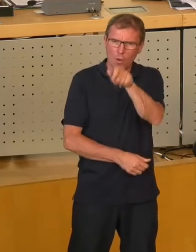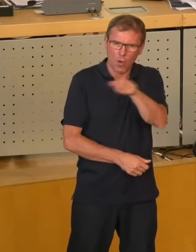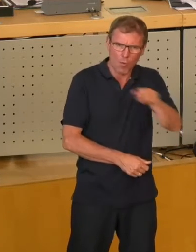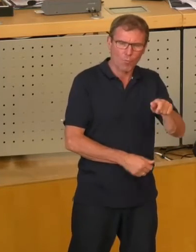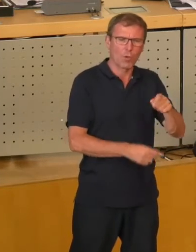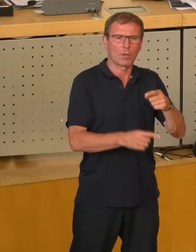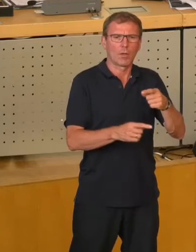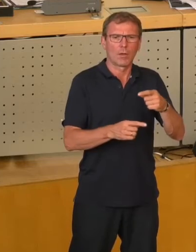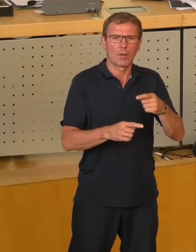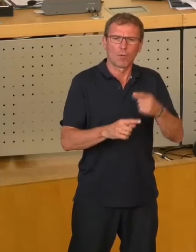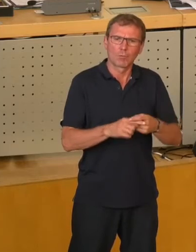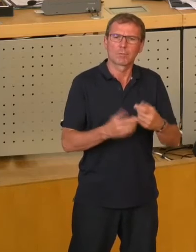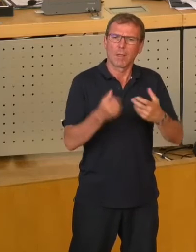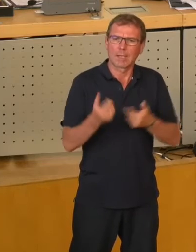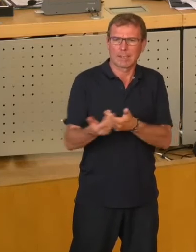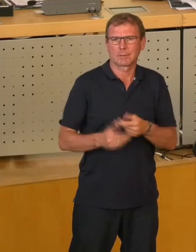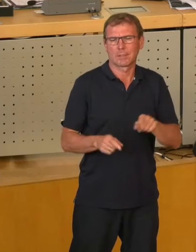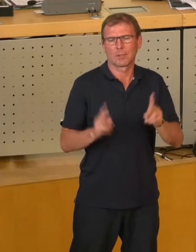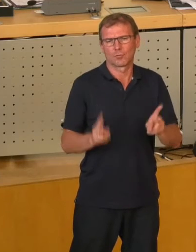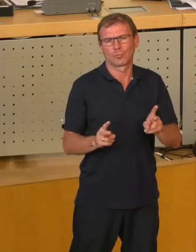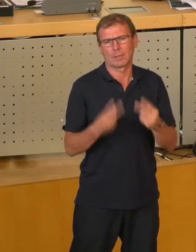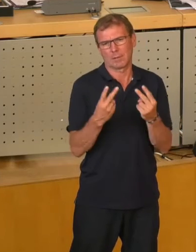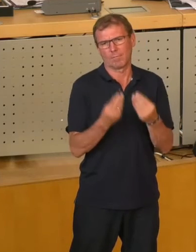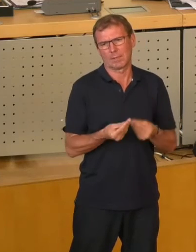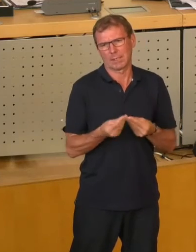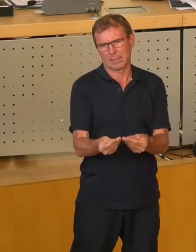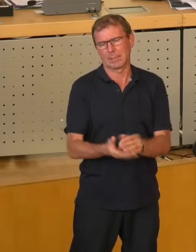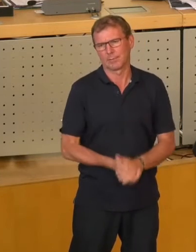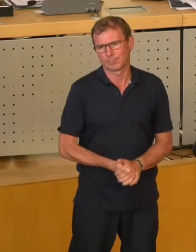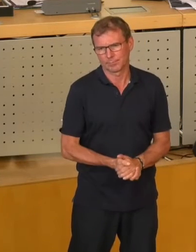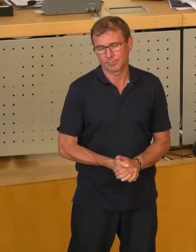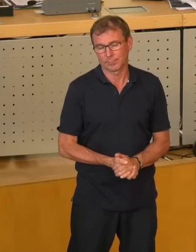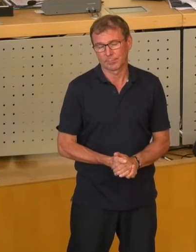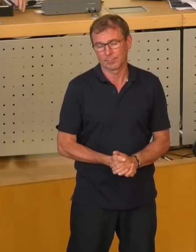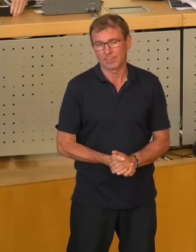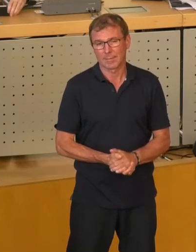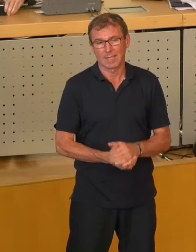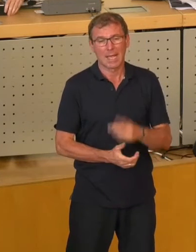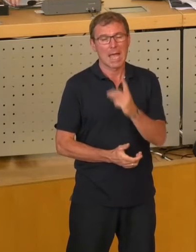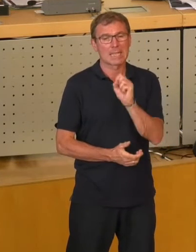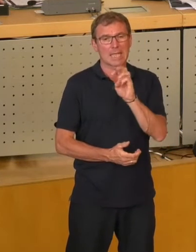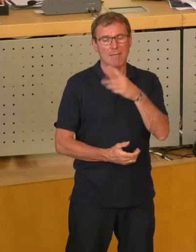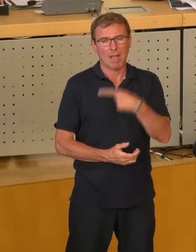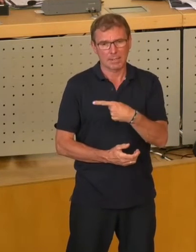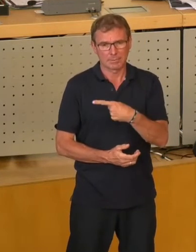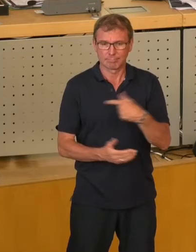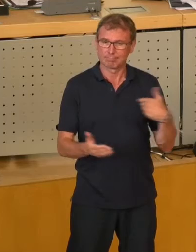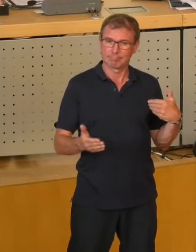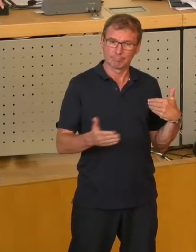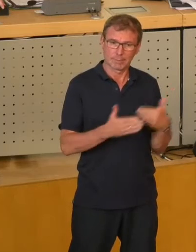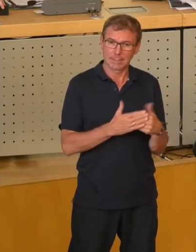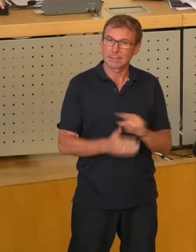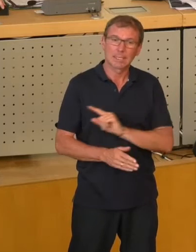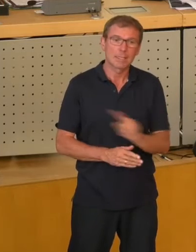Gästen unserer Stadt zugute. Der Umstand, dass die Drehwag bislang nicht